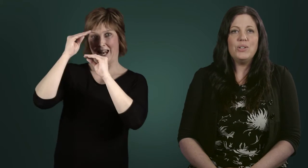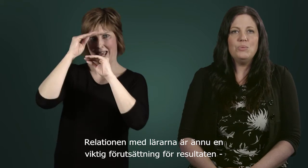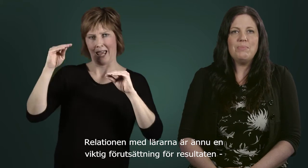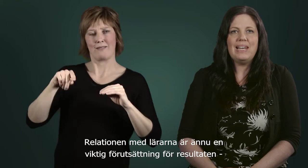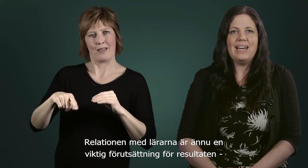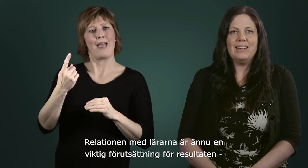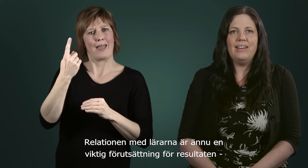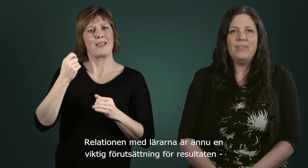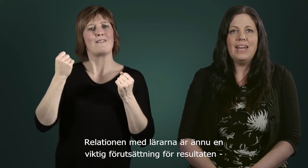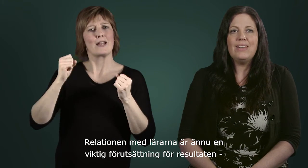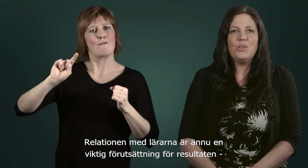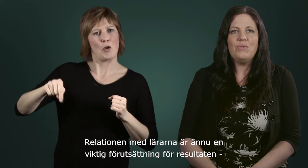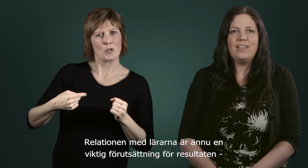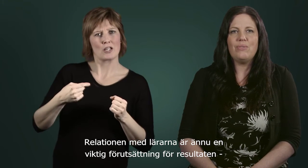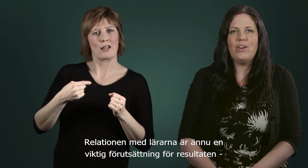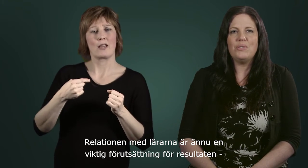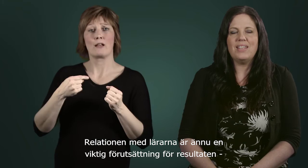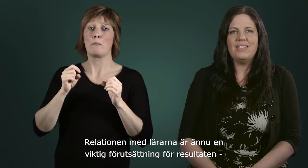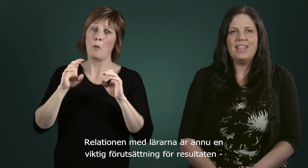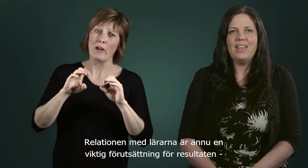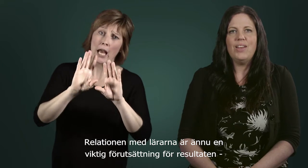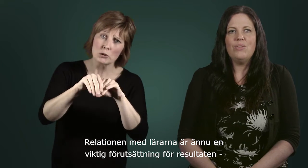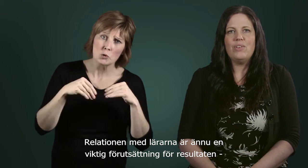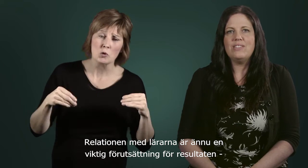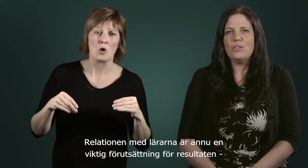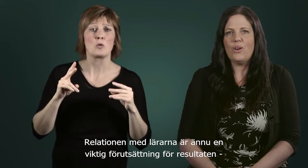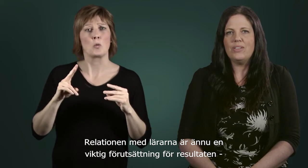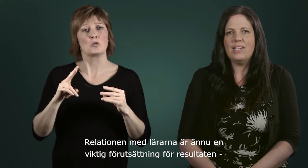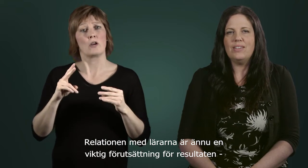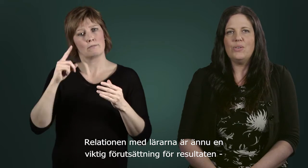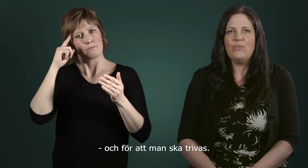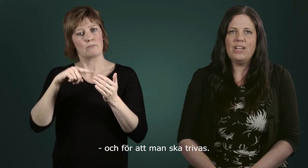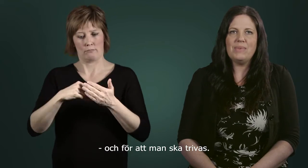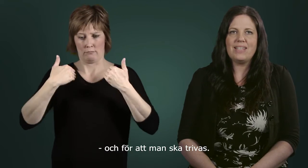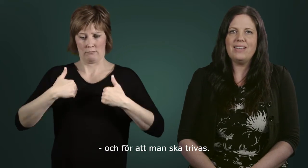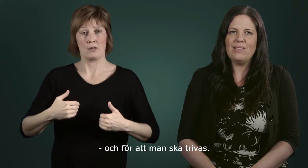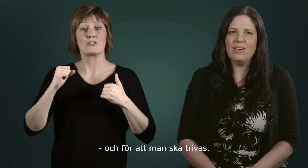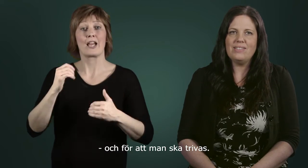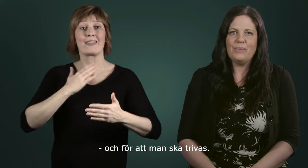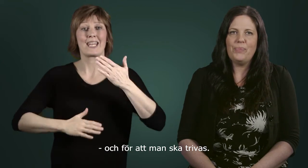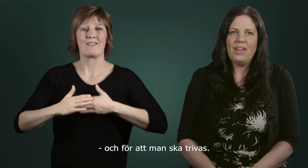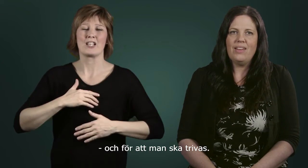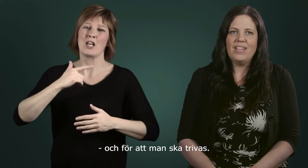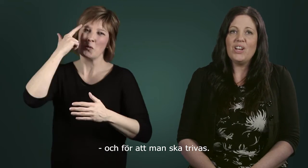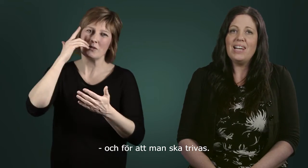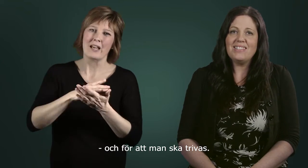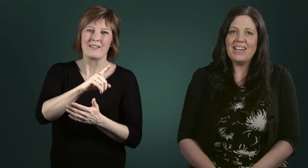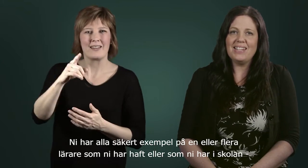Relationen med lärarna är ännu en viktig förutsättning för resultaten och för att man ska trivas. Ni har alla säkert